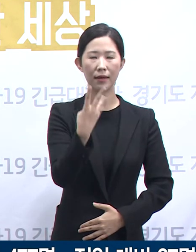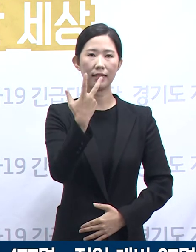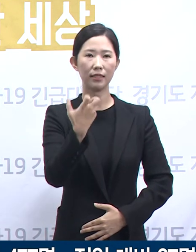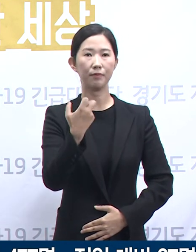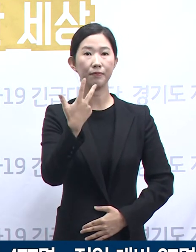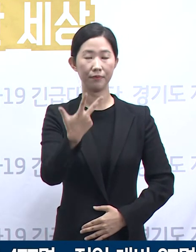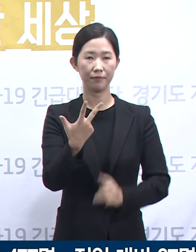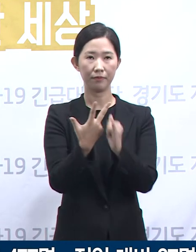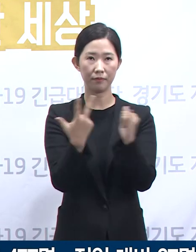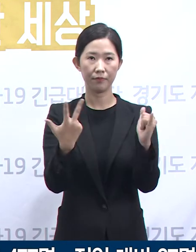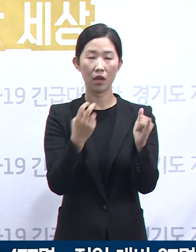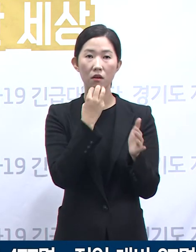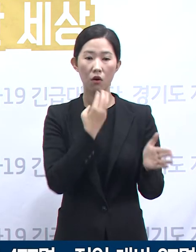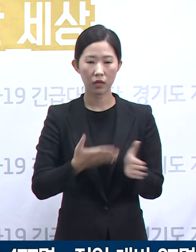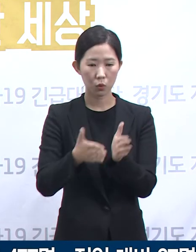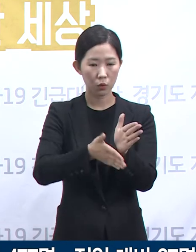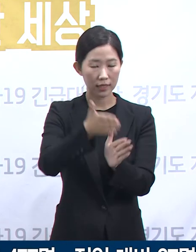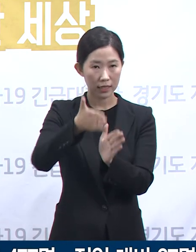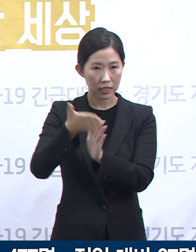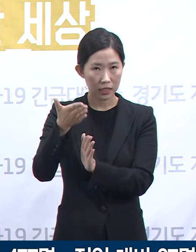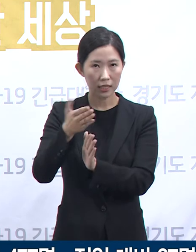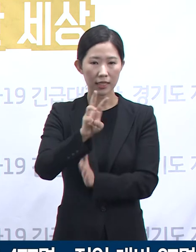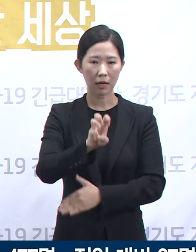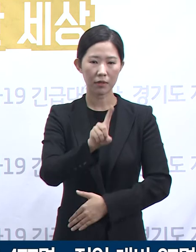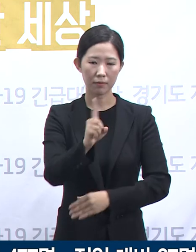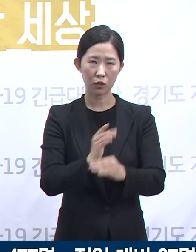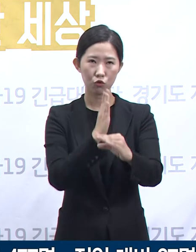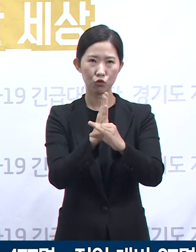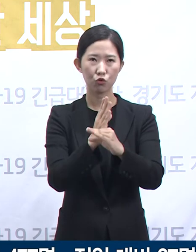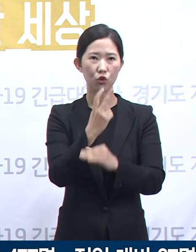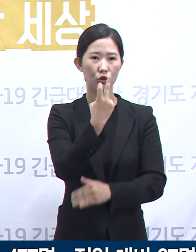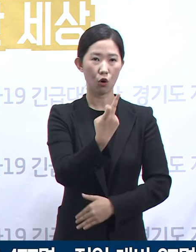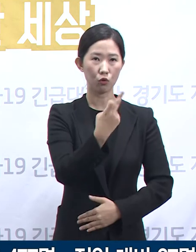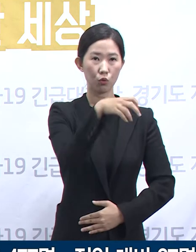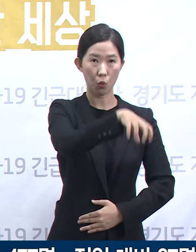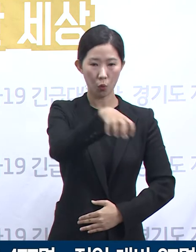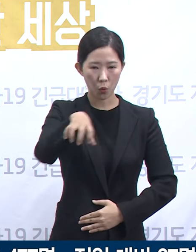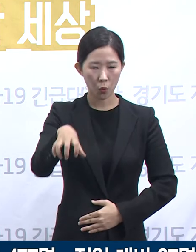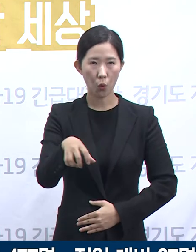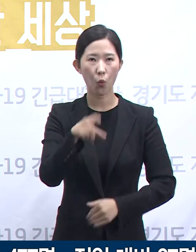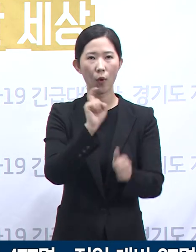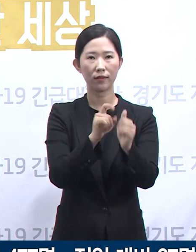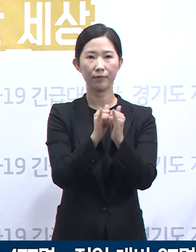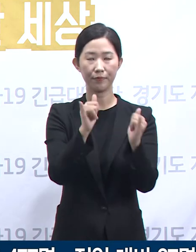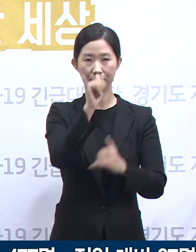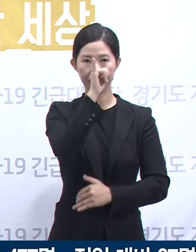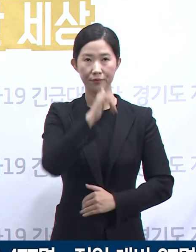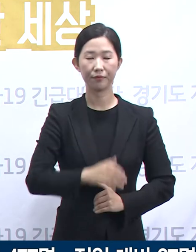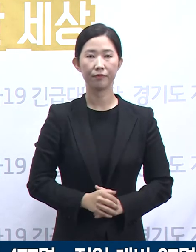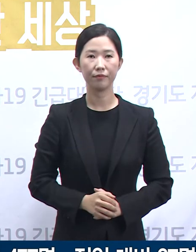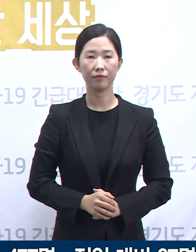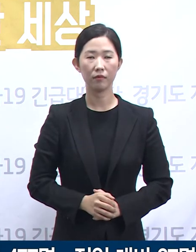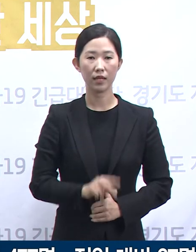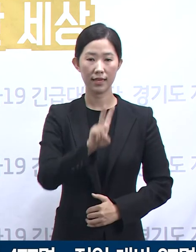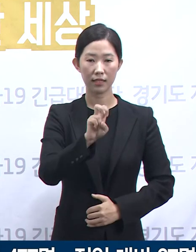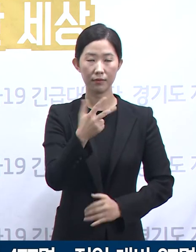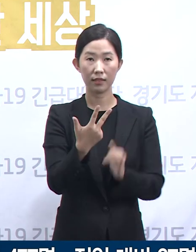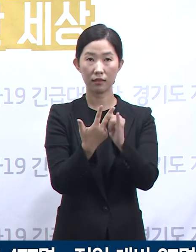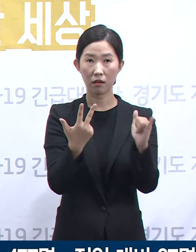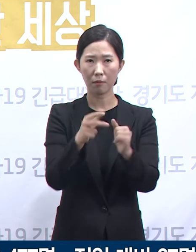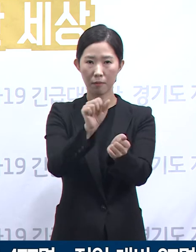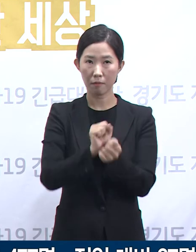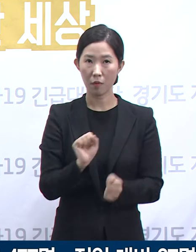도내 12개의 시군에서 어제 확진자가 발생하였습니다. 신규 확진자의 감염 경로를 보면